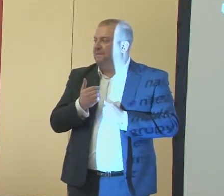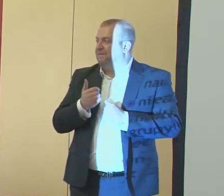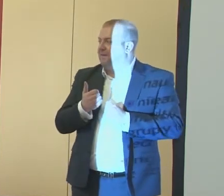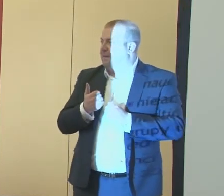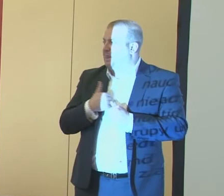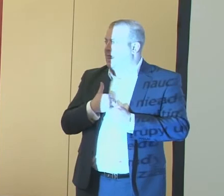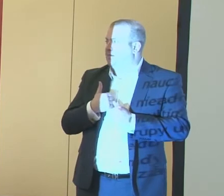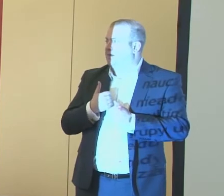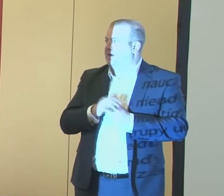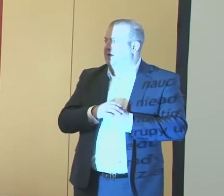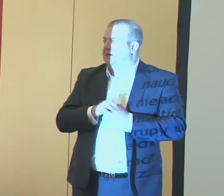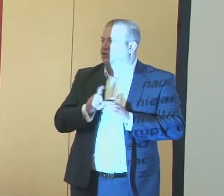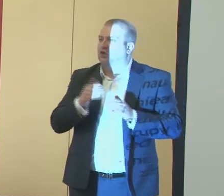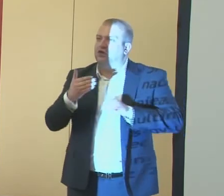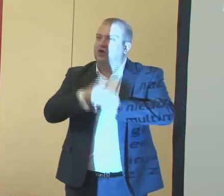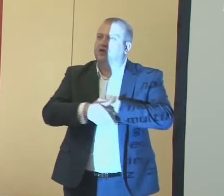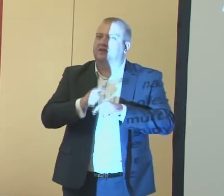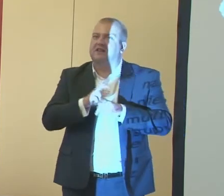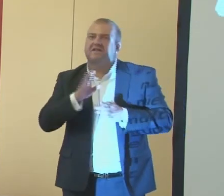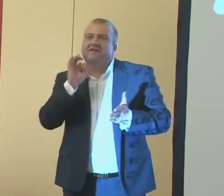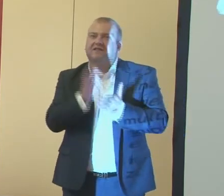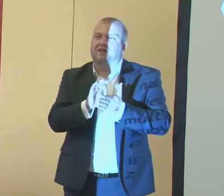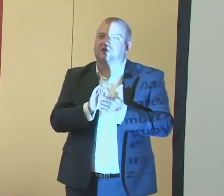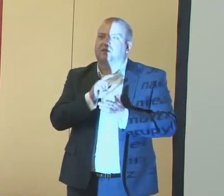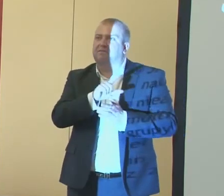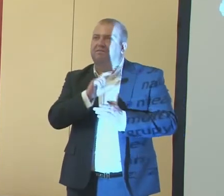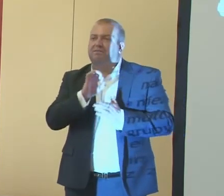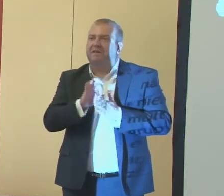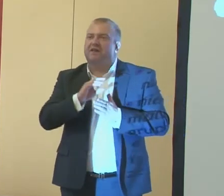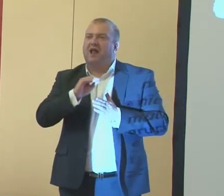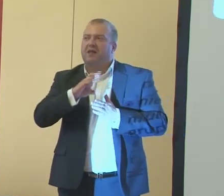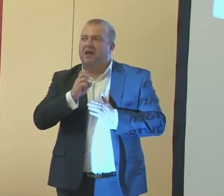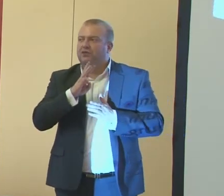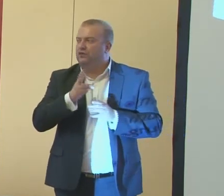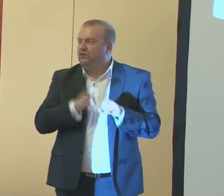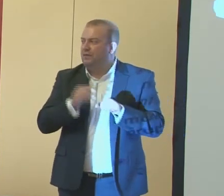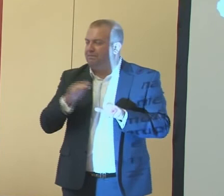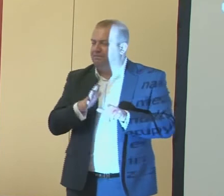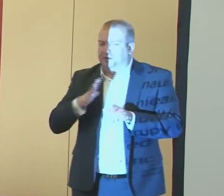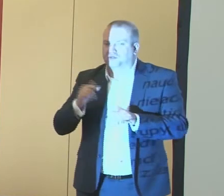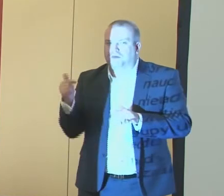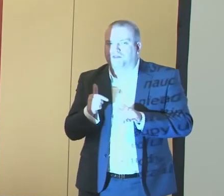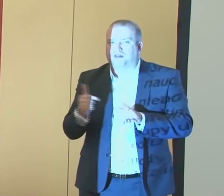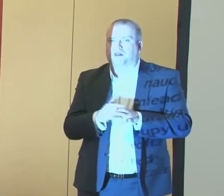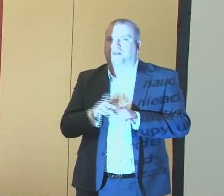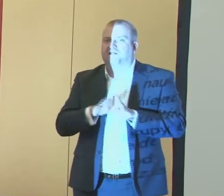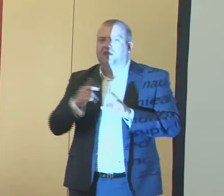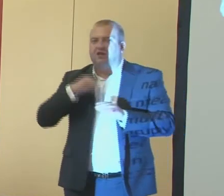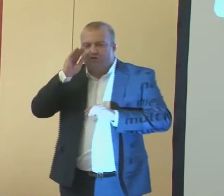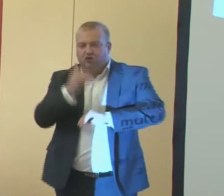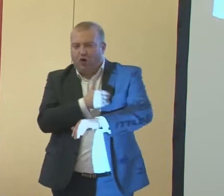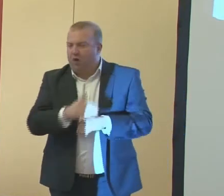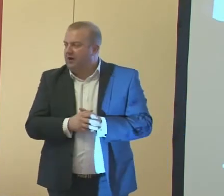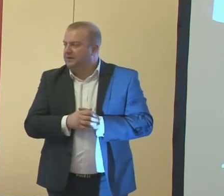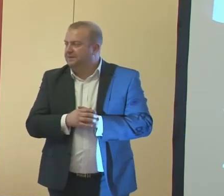jeszcze do końca nie wystarcza pewnych elementów, które być powinny w naszych szkołach, nie